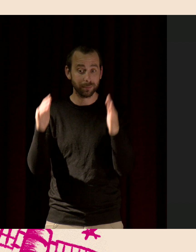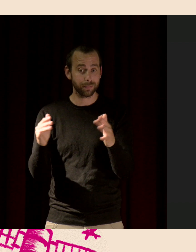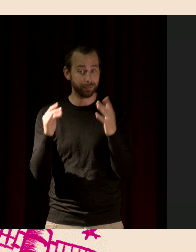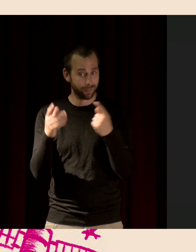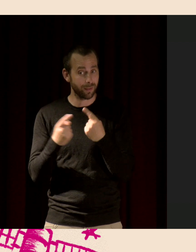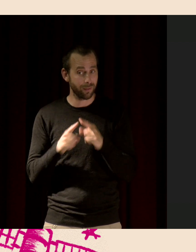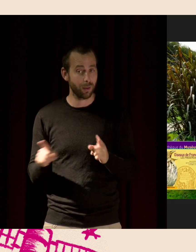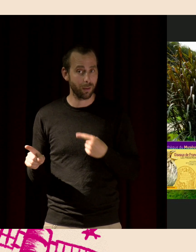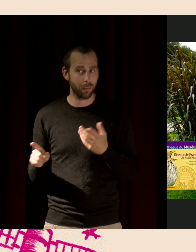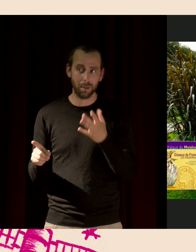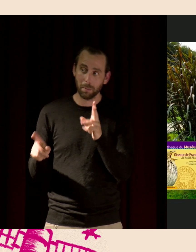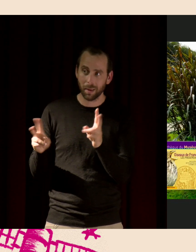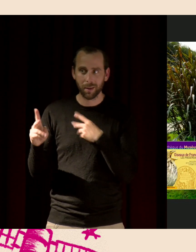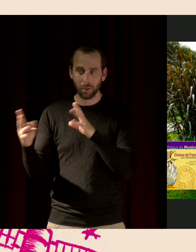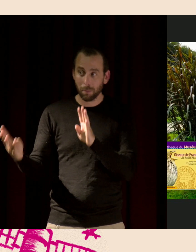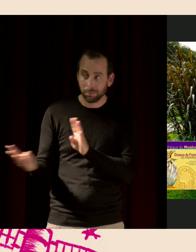les autres.